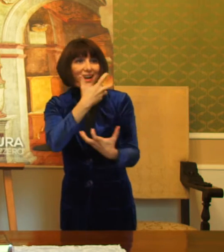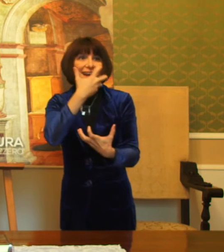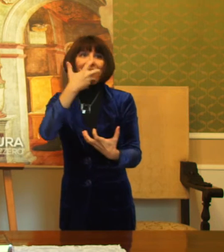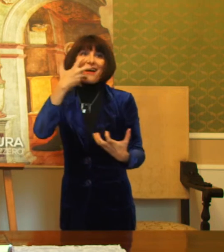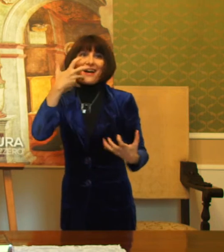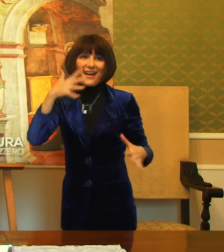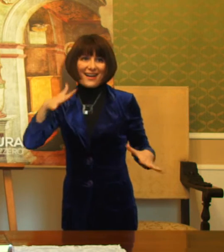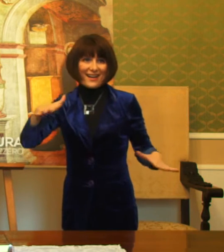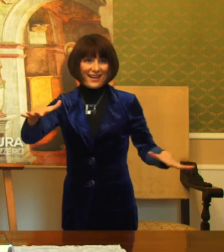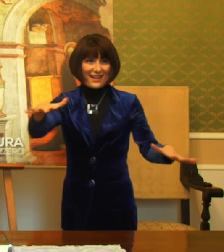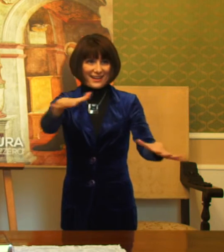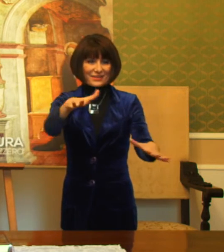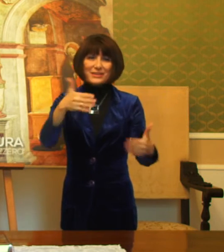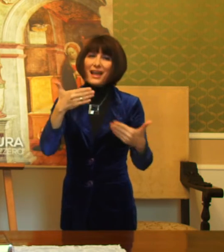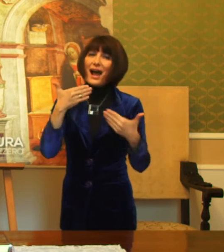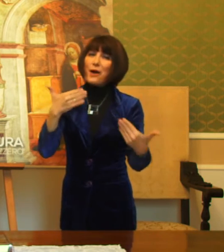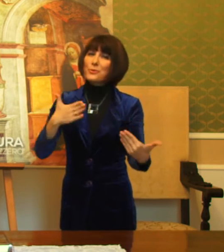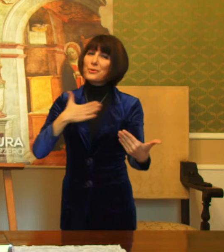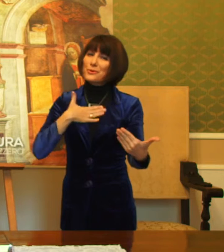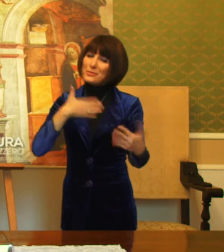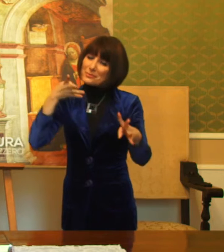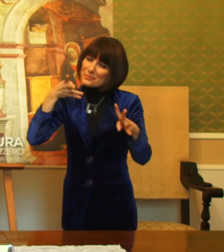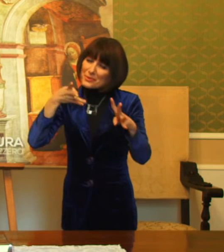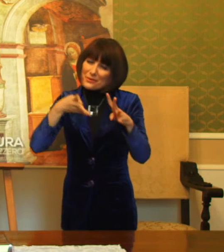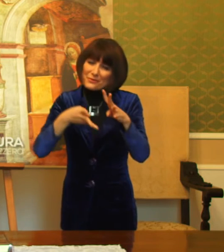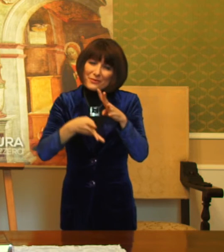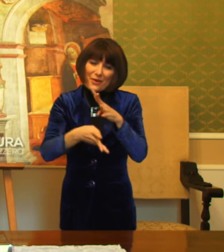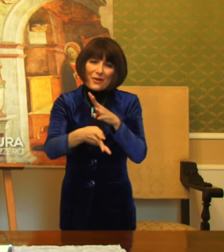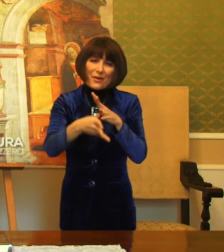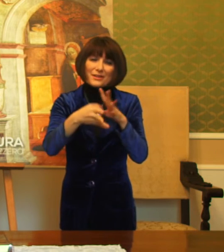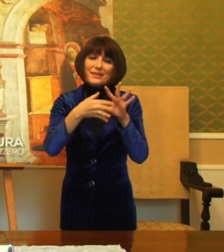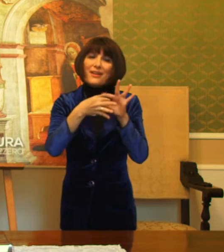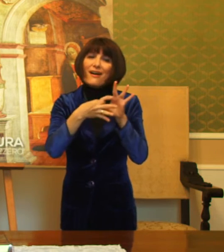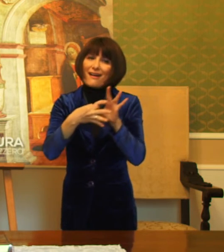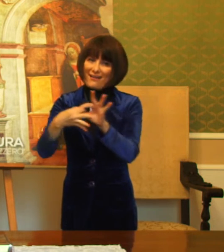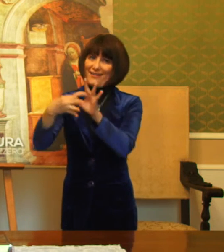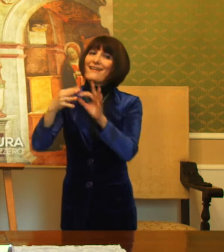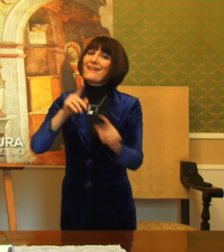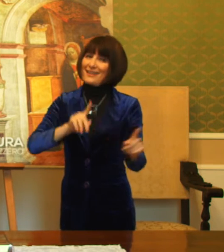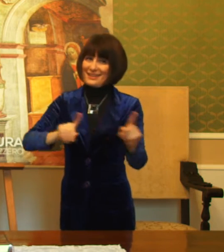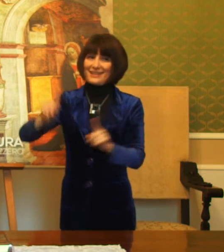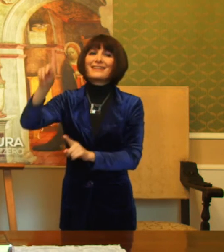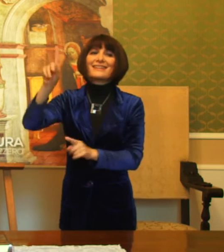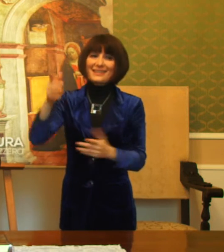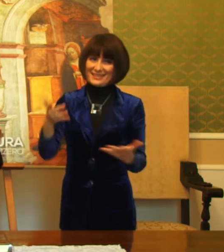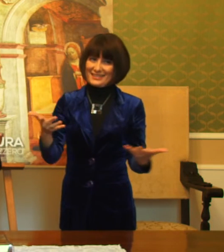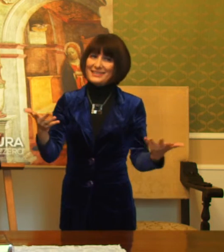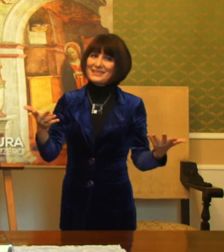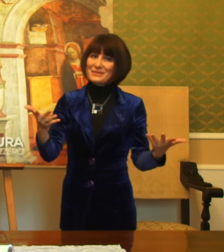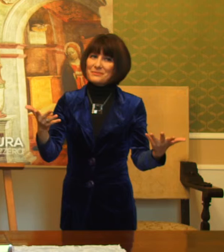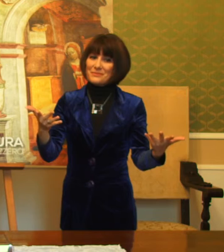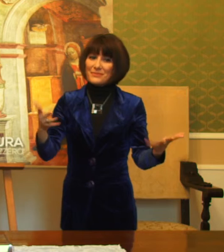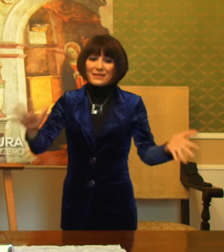va più in profondità che arriva a una dimensione ulteriore, non dimentichiamo naturalmente il